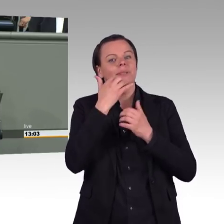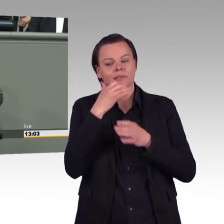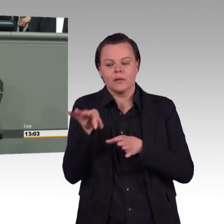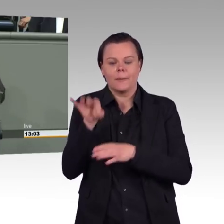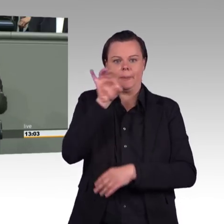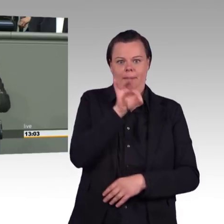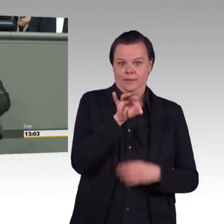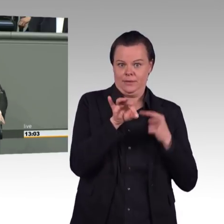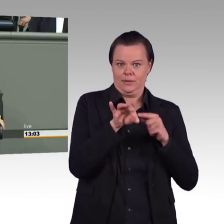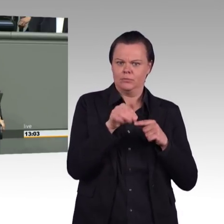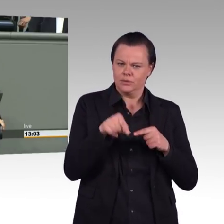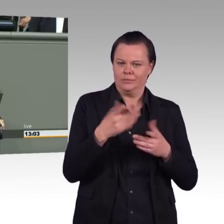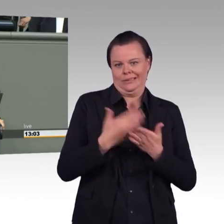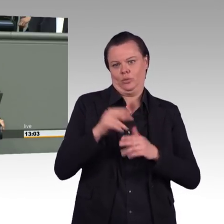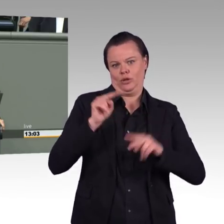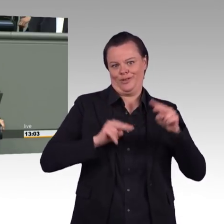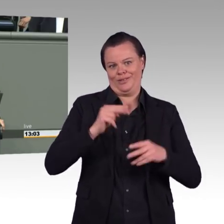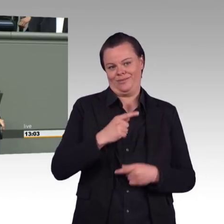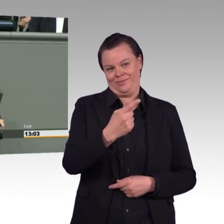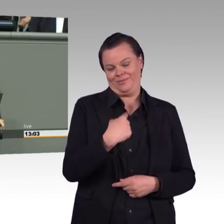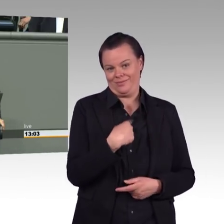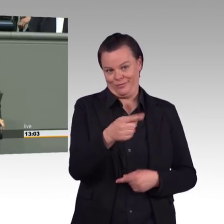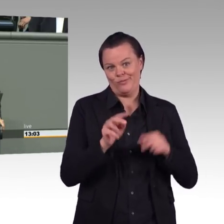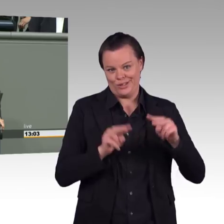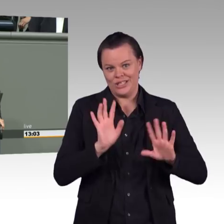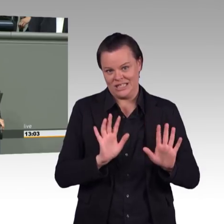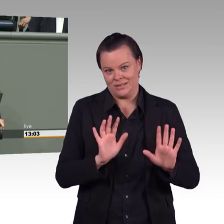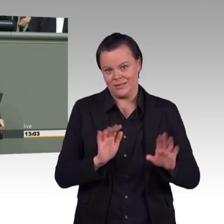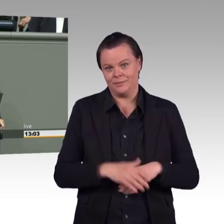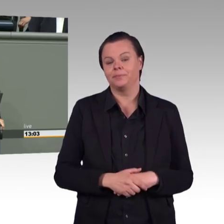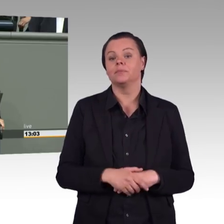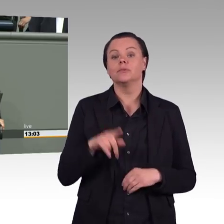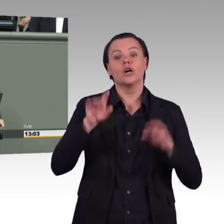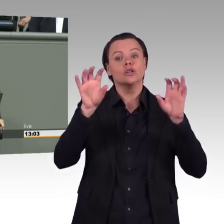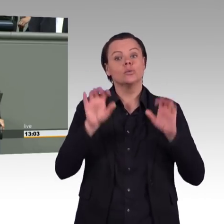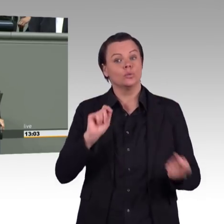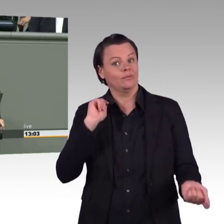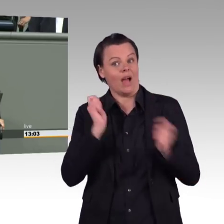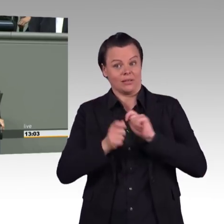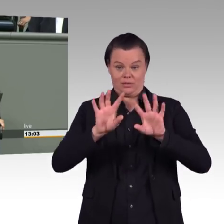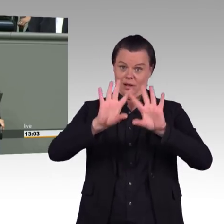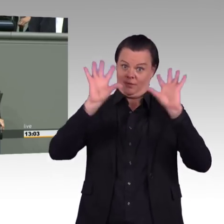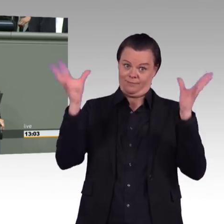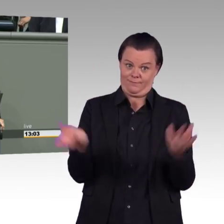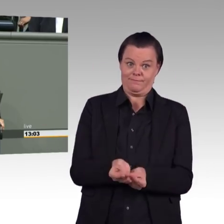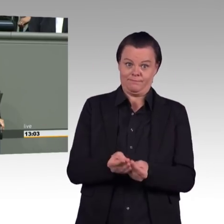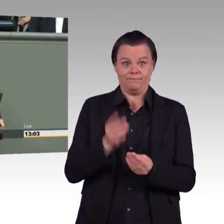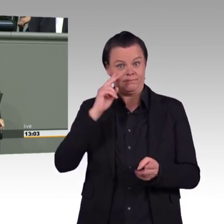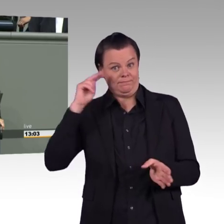indem Sie sagen, Ihr müsst jetzt sofort die Kohlekraftwerke abstellen. Und meine Damen und Herren, das ist eben immer wieder Ihr